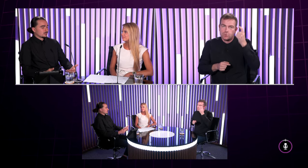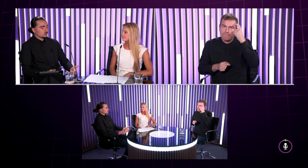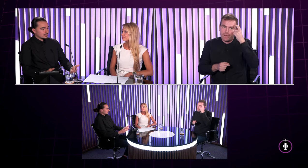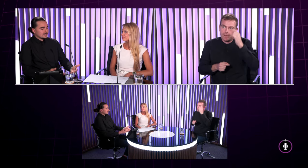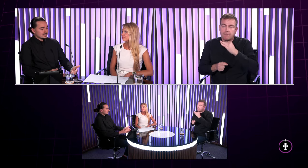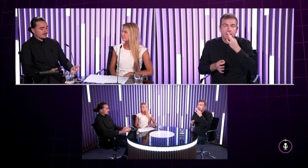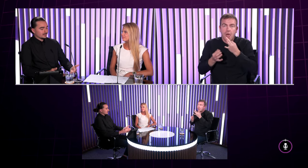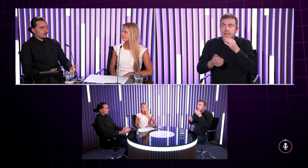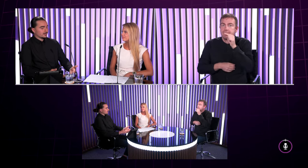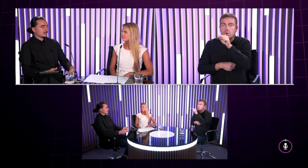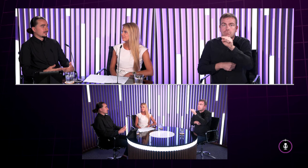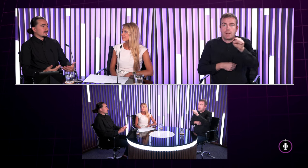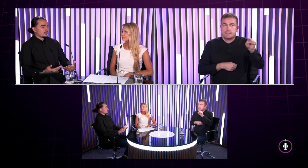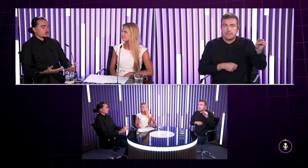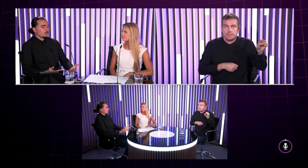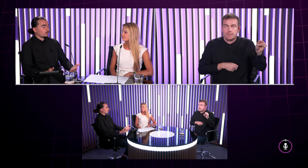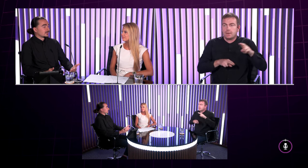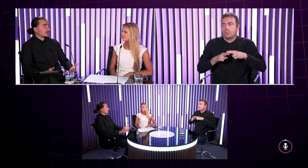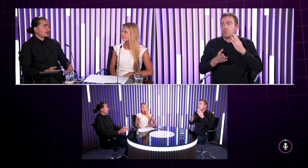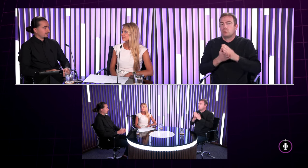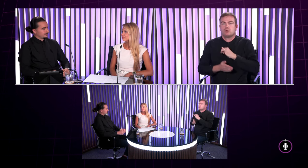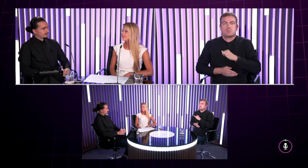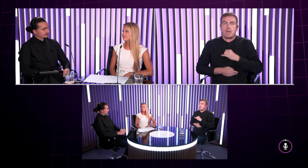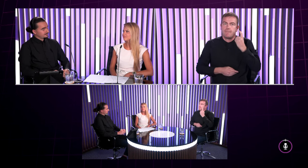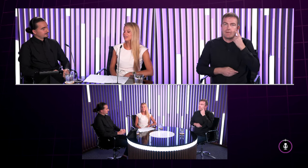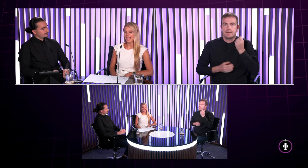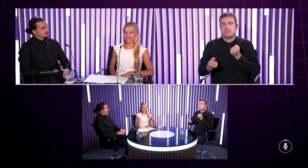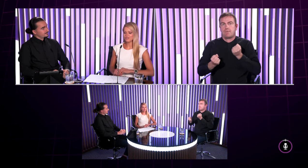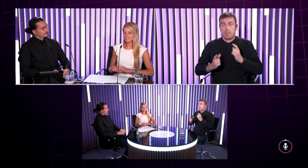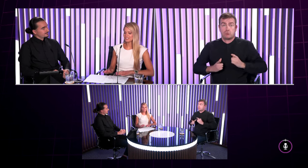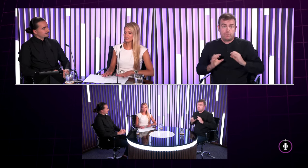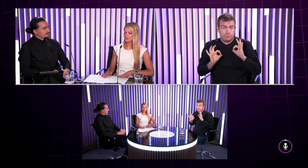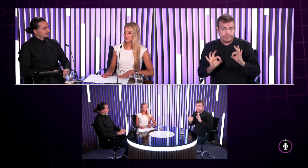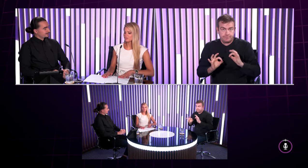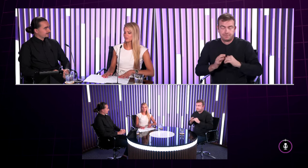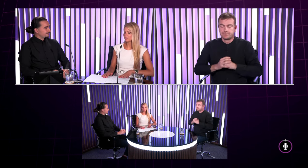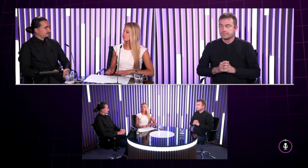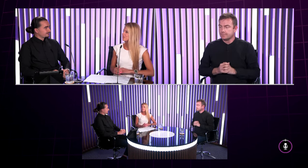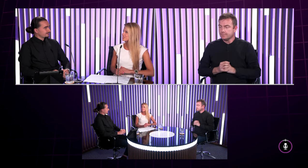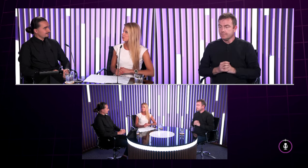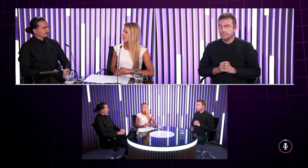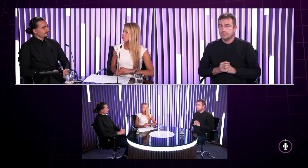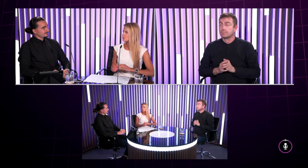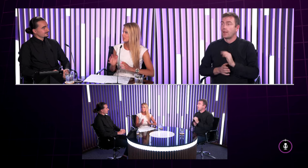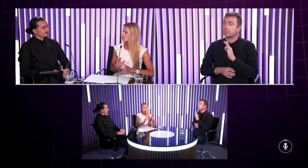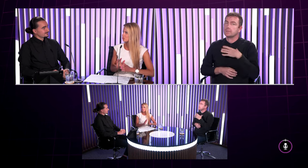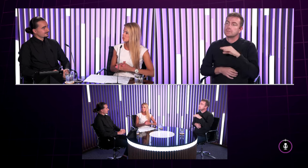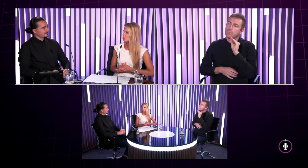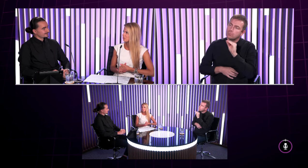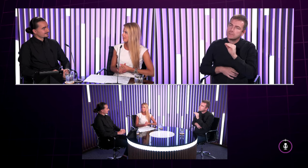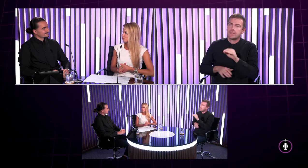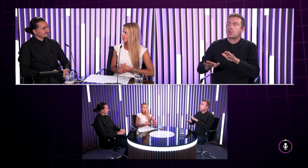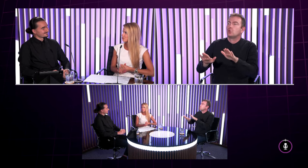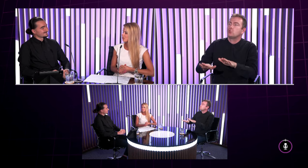získavať tieto informácie keď to bolo potrebné Ako vyzeralo potom to u vás doma už sme niečo